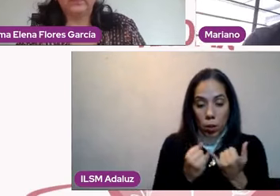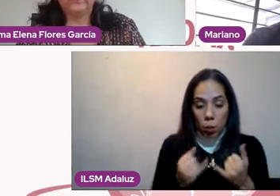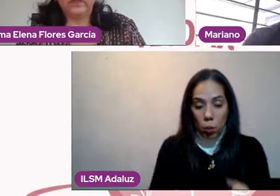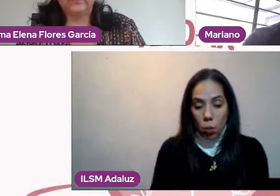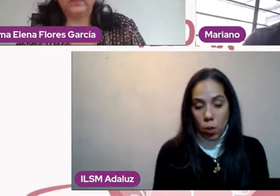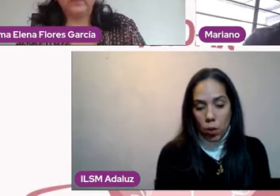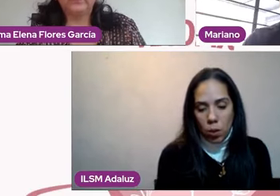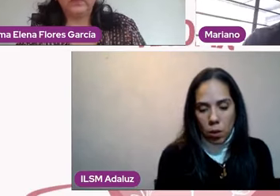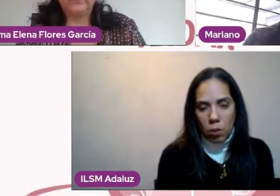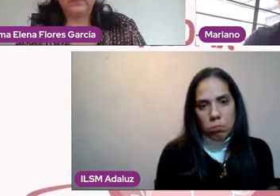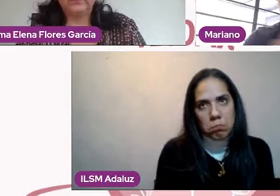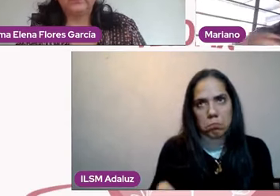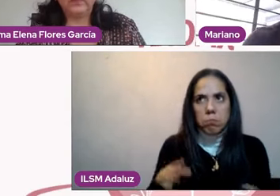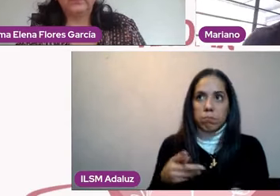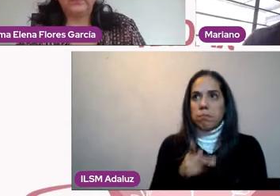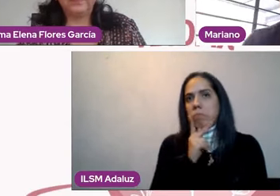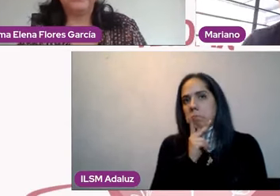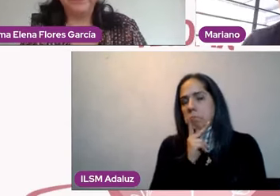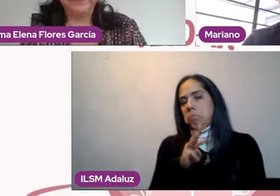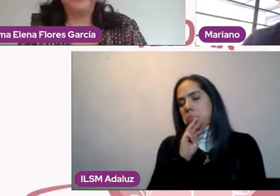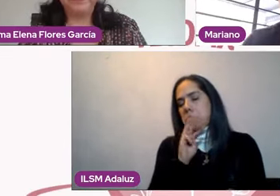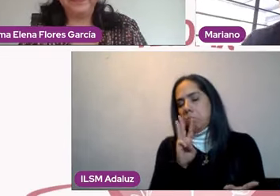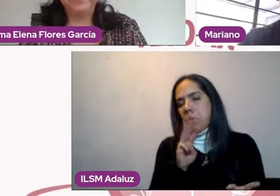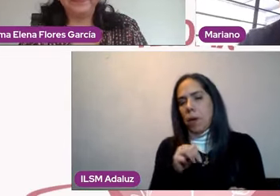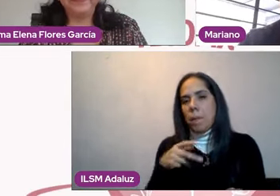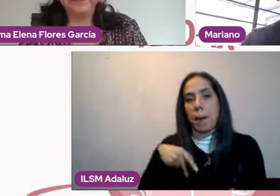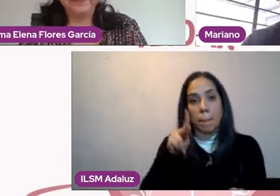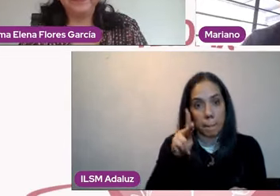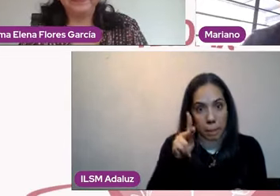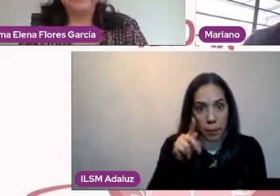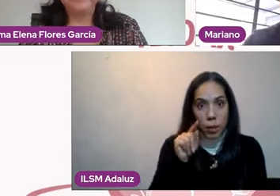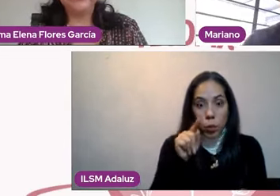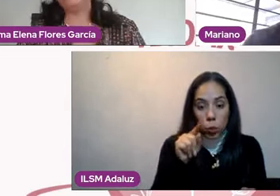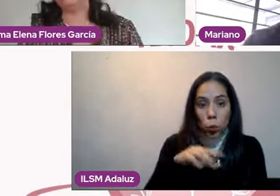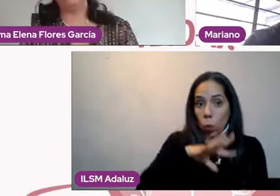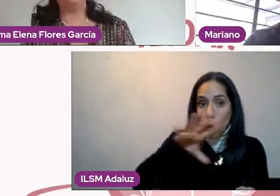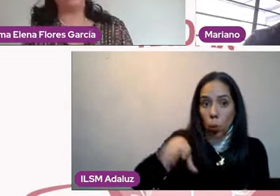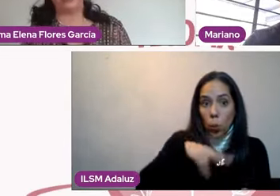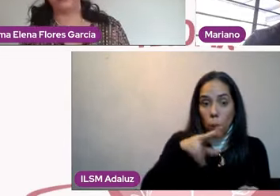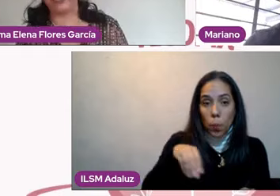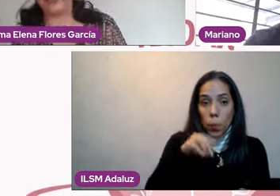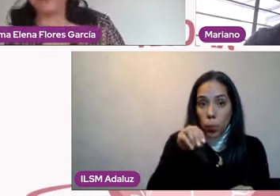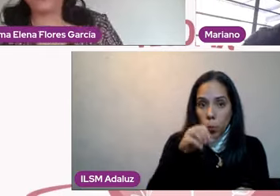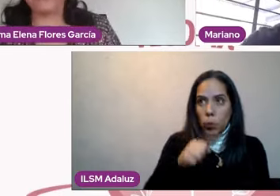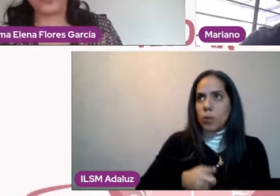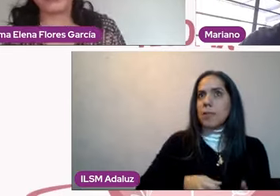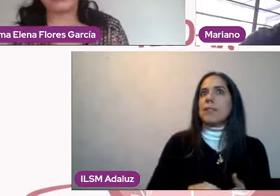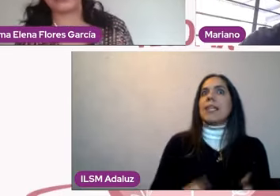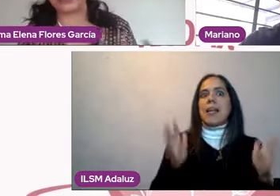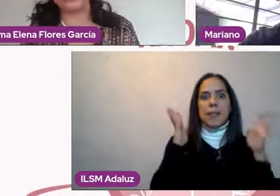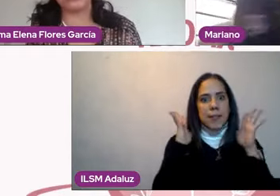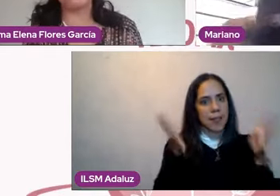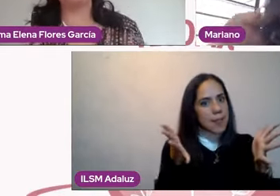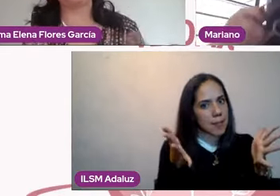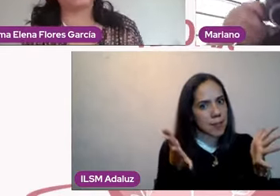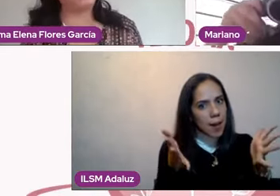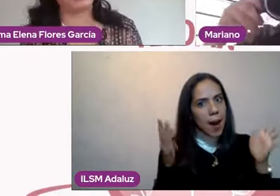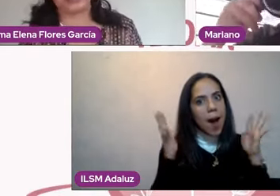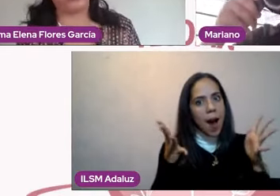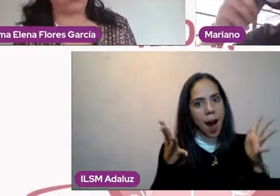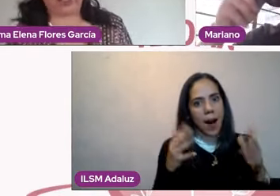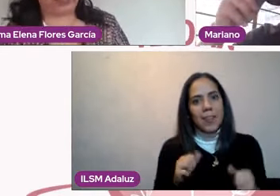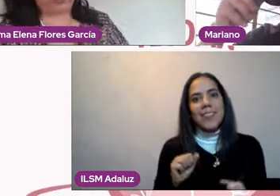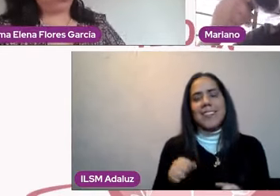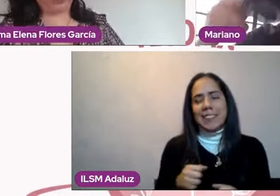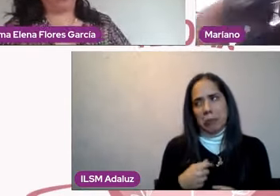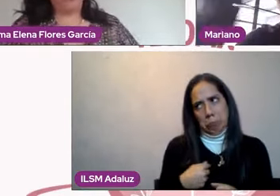en el mundo real, es de a como podamos, pero ya. Híjole, Mariano, qué duro, de verdad, que es entre risa